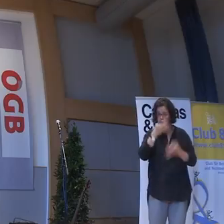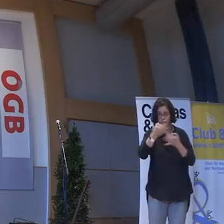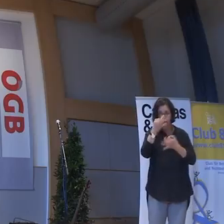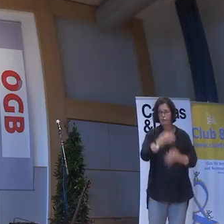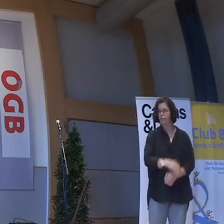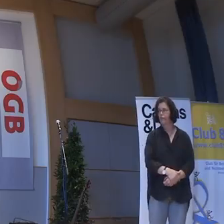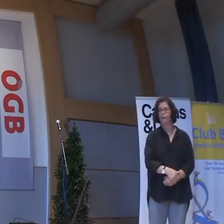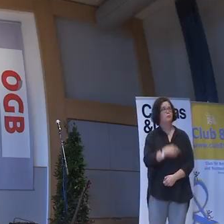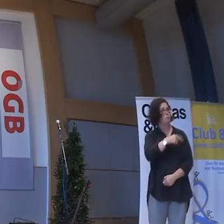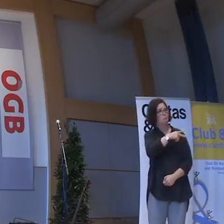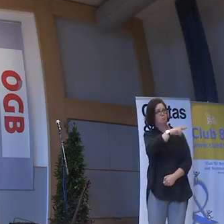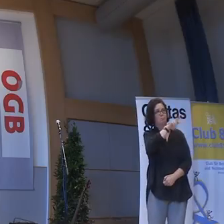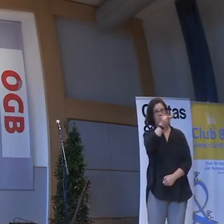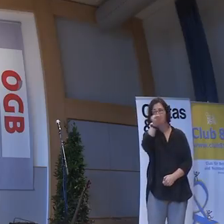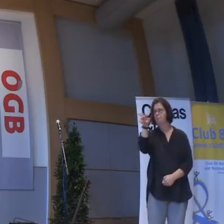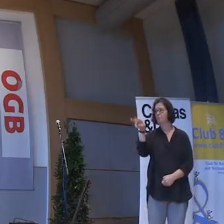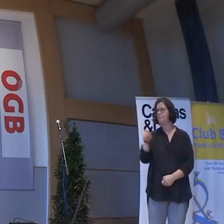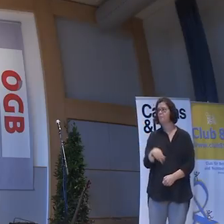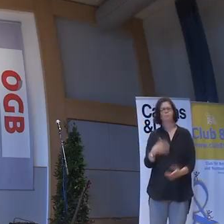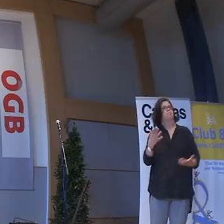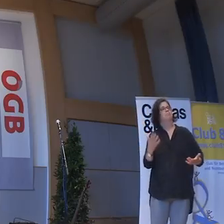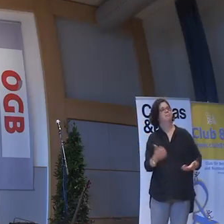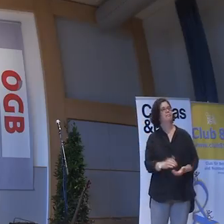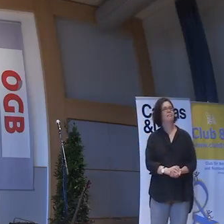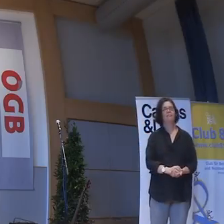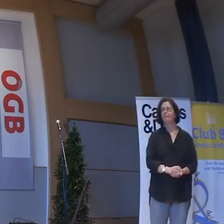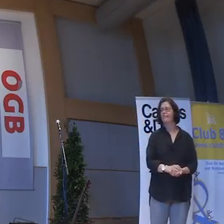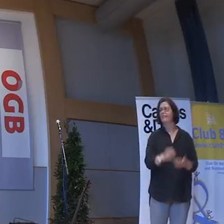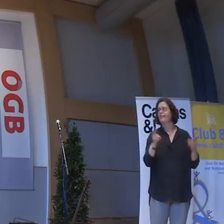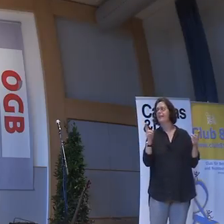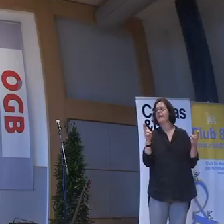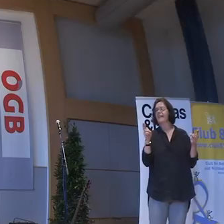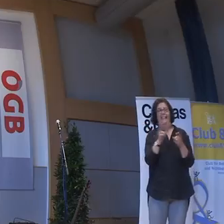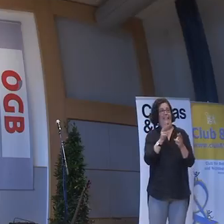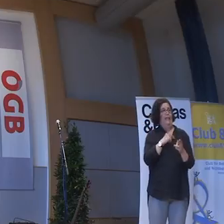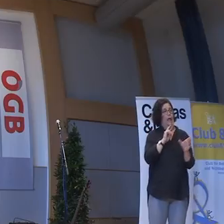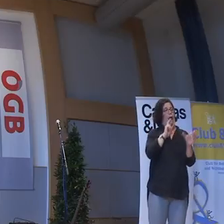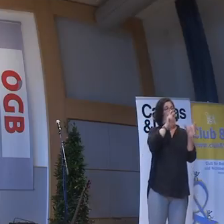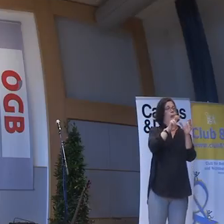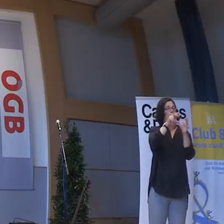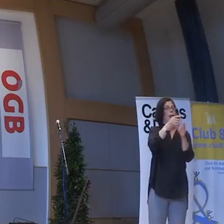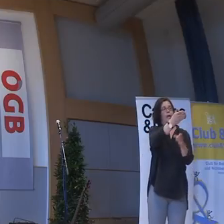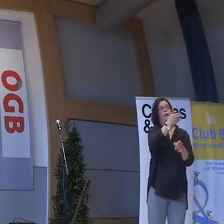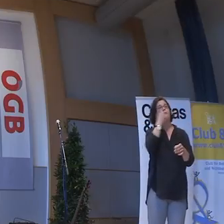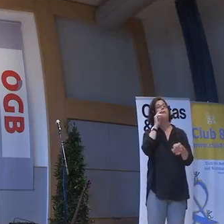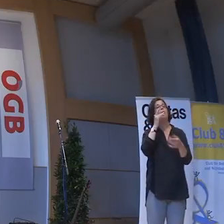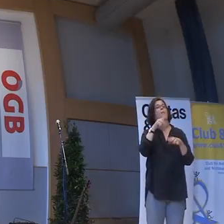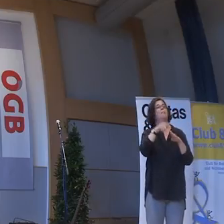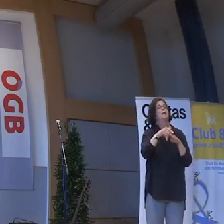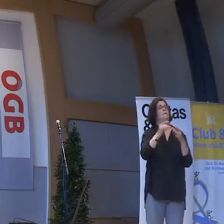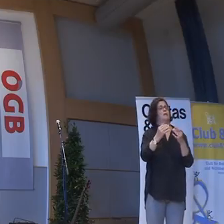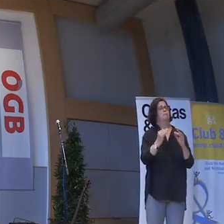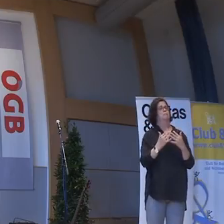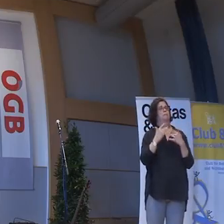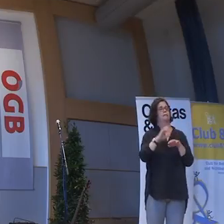Und wenn ich euch so anschaue, ich meine, ich kann mich nicht so gut in euch Nichtbehinderte hineinversetzen,